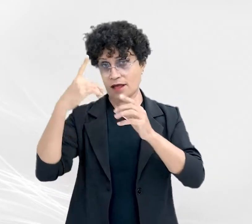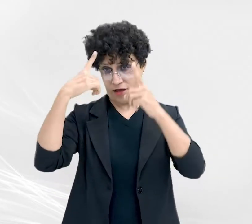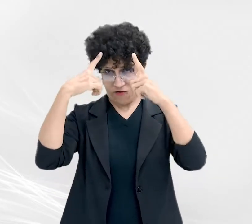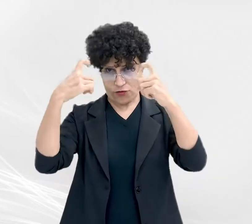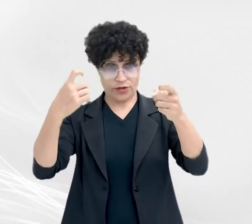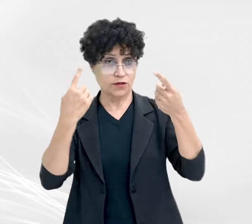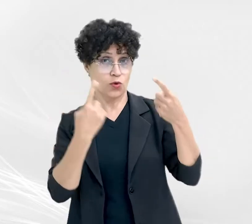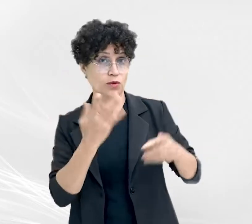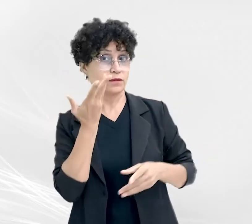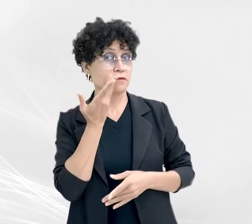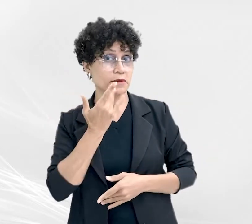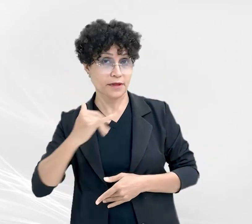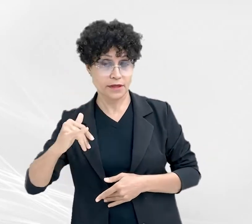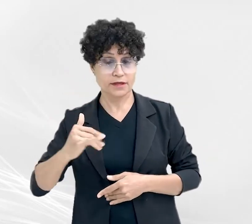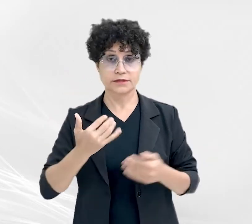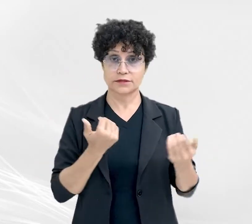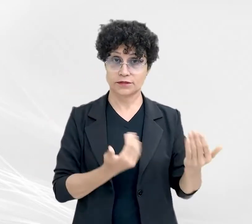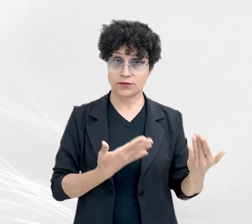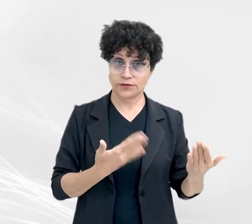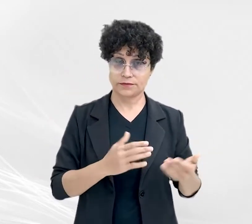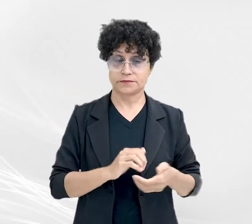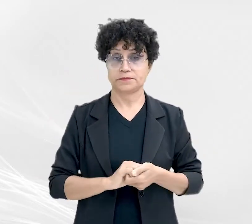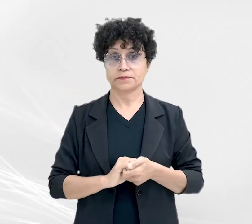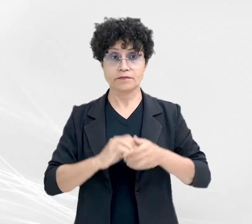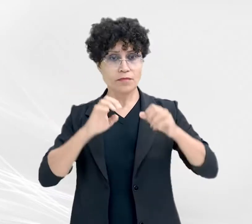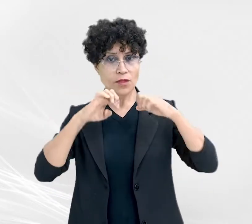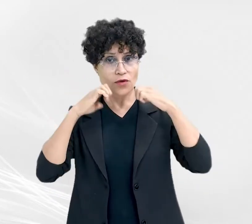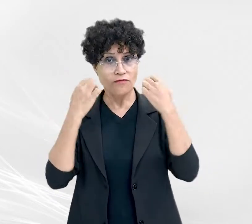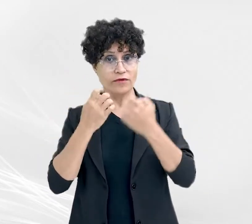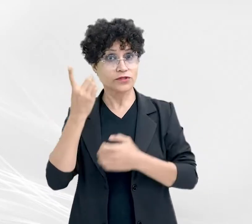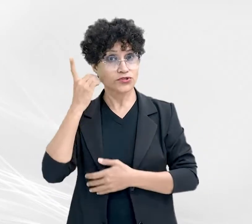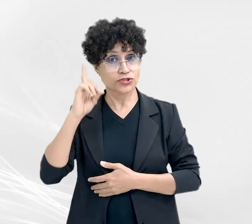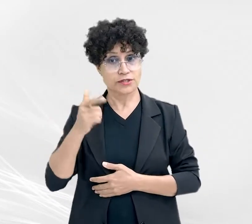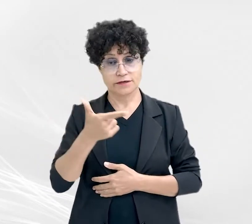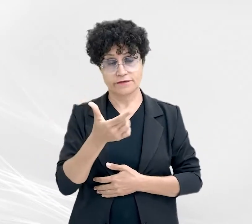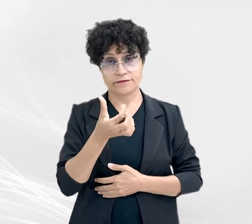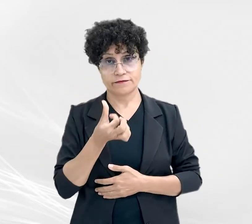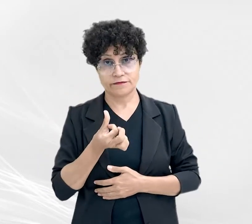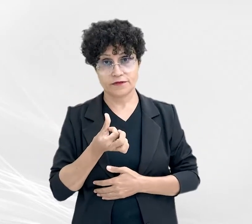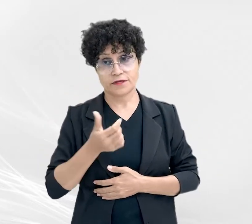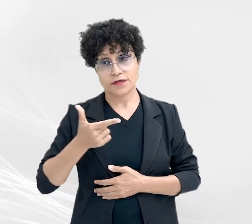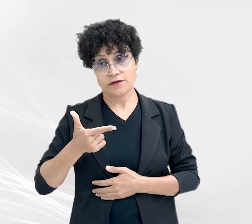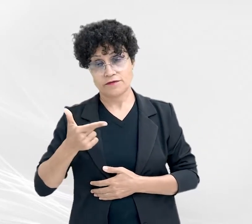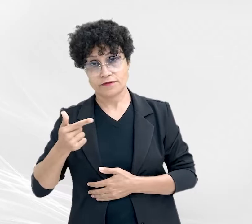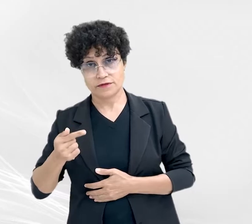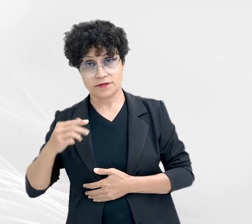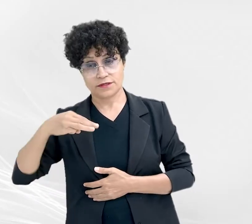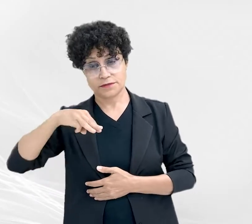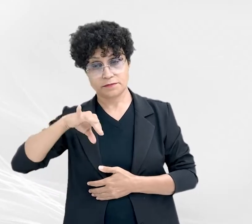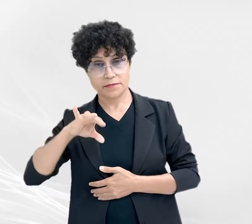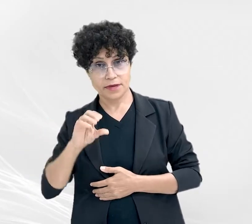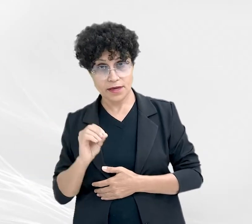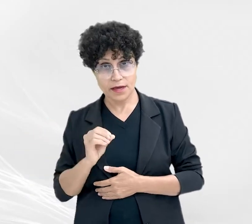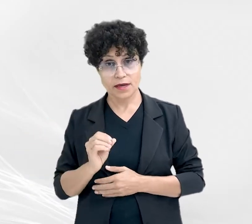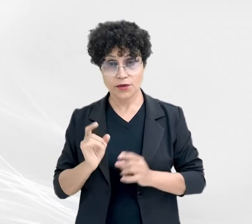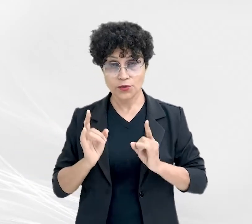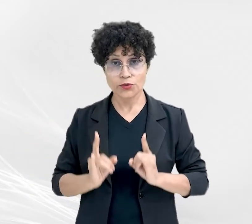crianças e adolescentes. O evento será nos dias 26 e 27 de maio, na sede das